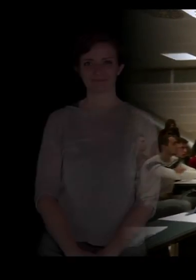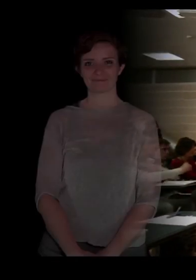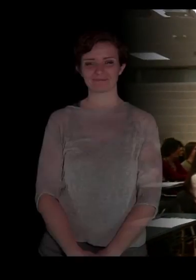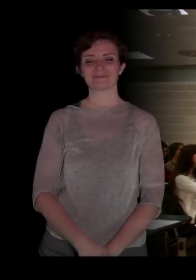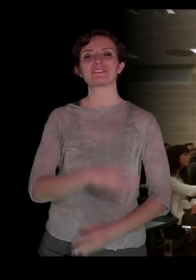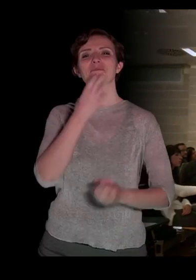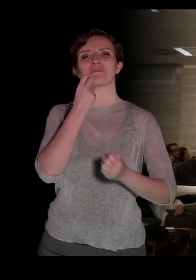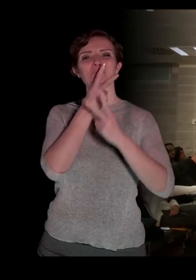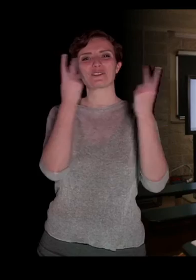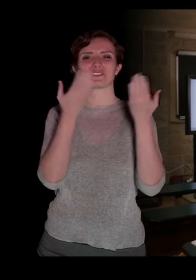Good morning everyone,